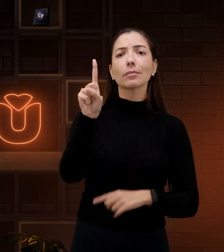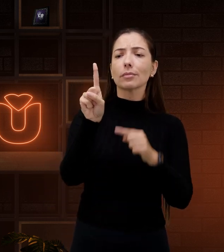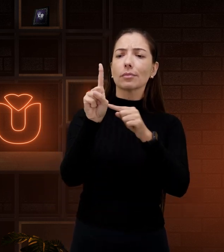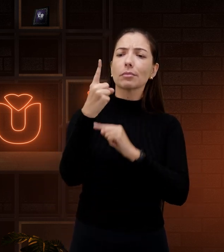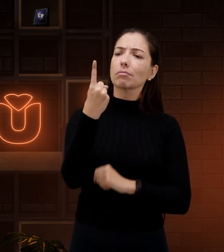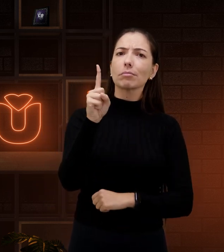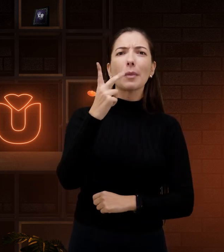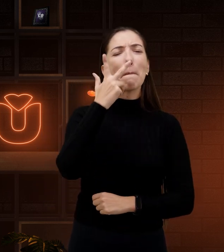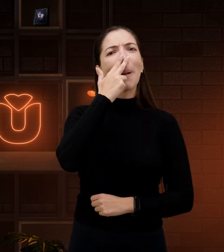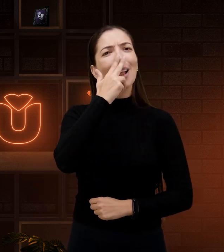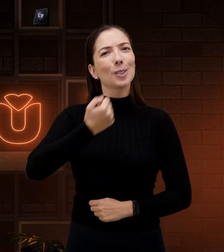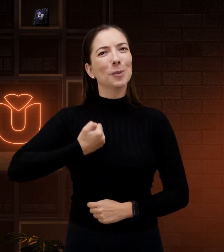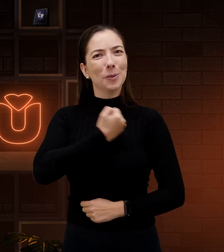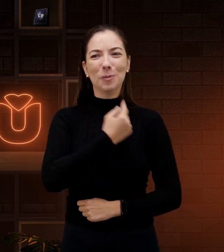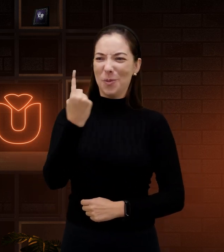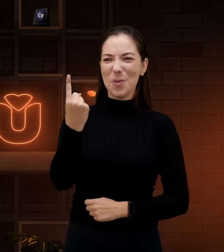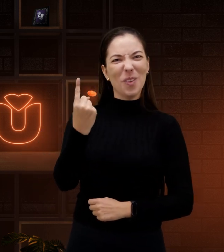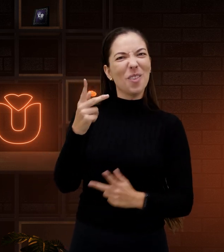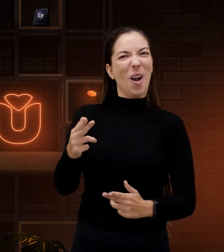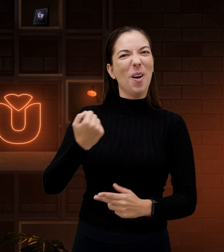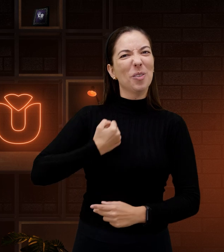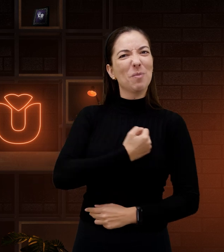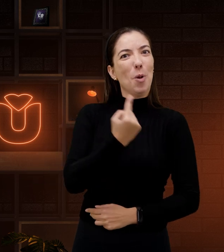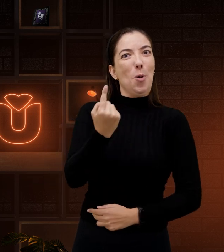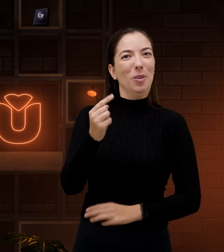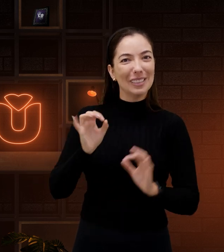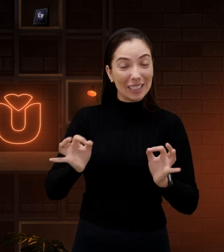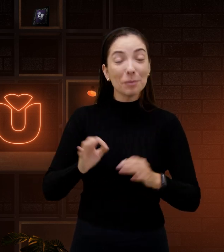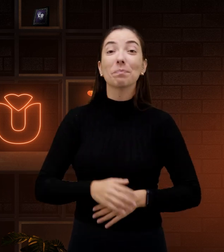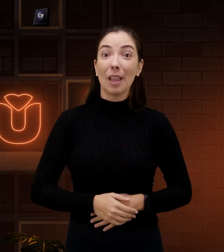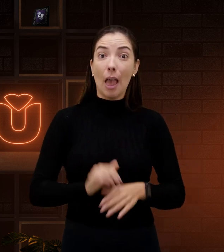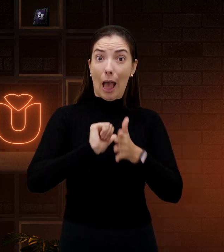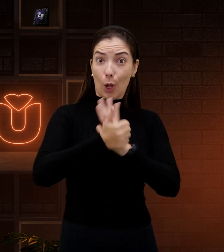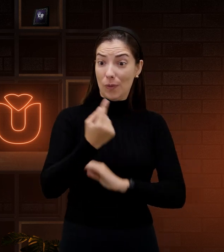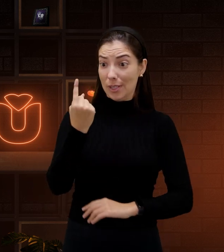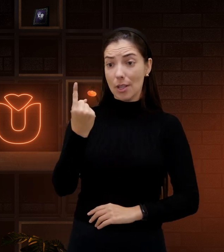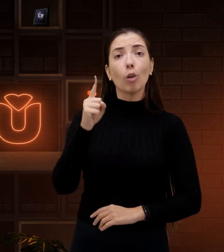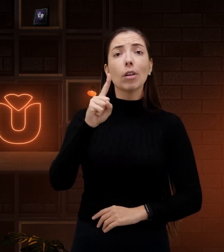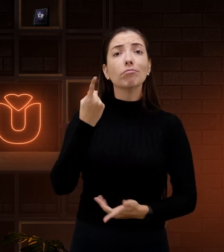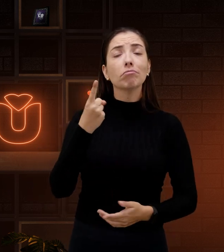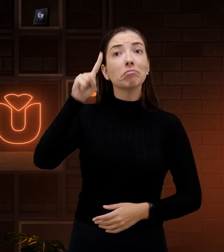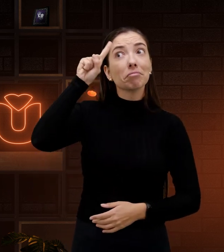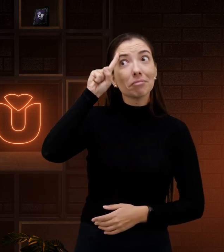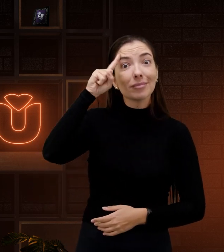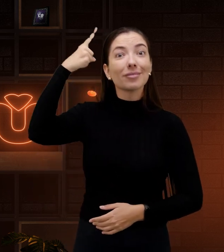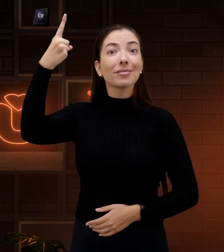Veja. Parece o número 1, não é mesmo? Sim, isso mesmo. Essa é a configuração de mão. Para